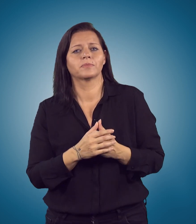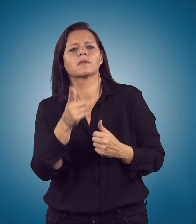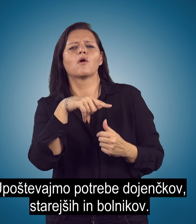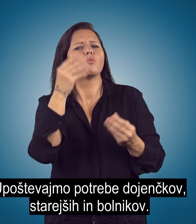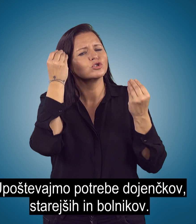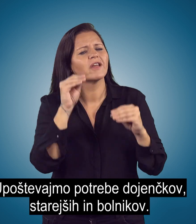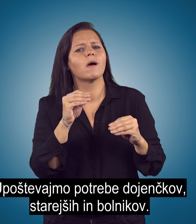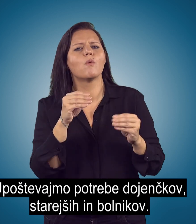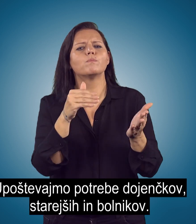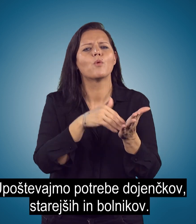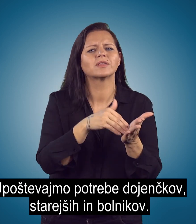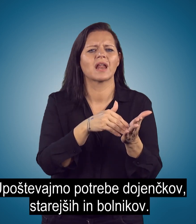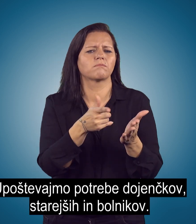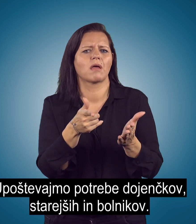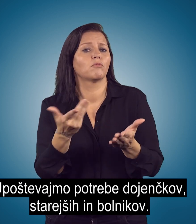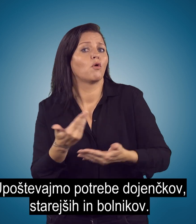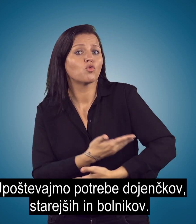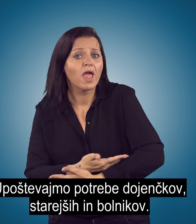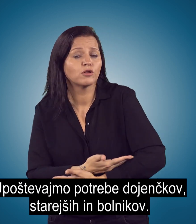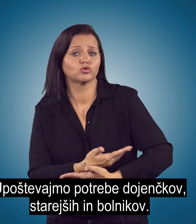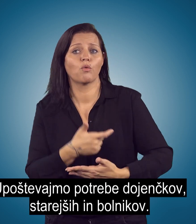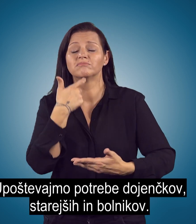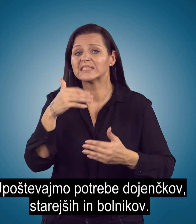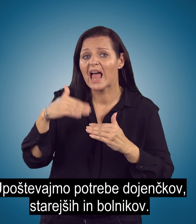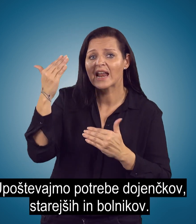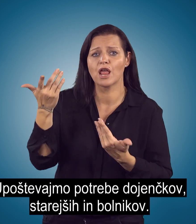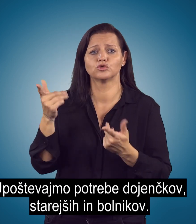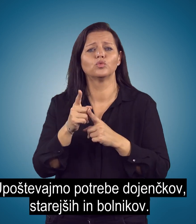Upoštevajmo potrebe dojenčkov, starejših in bovnikov.